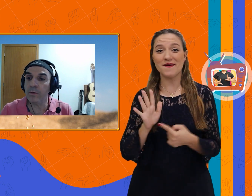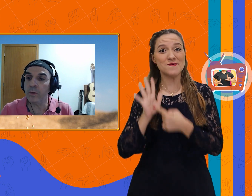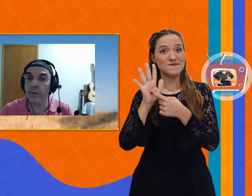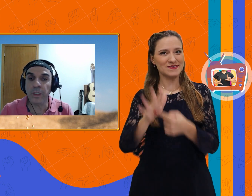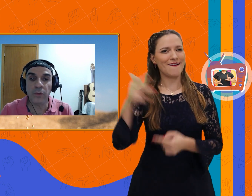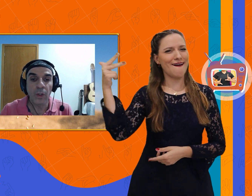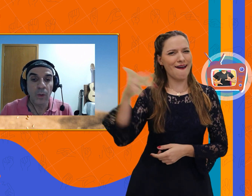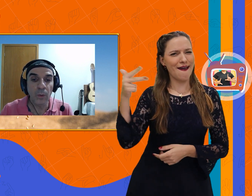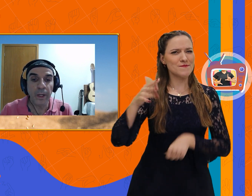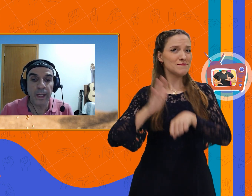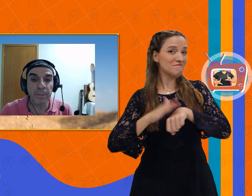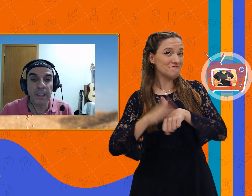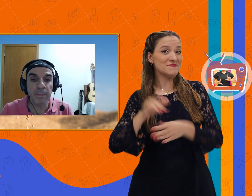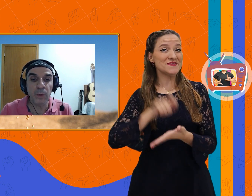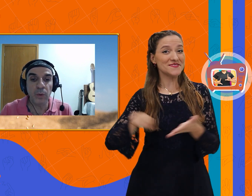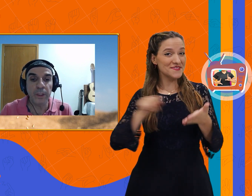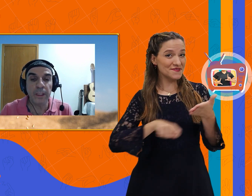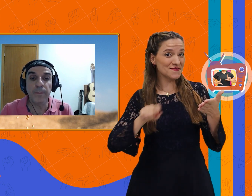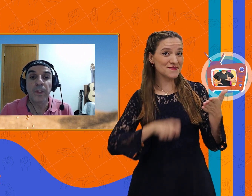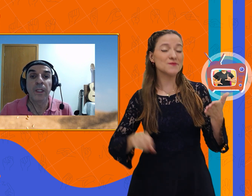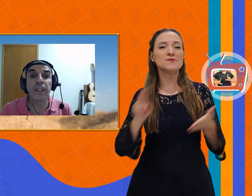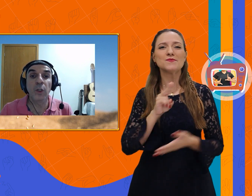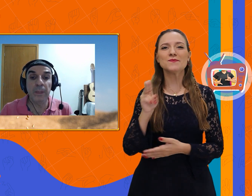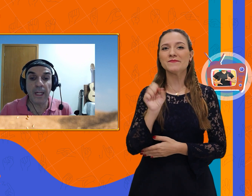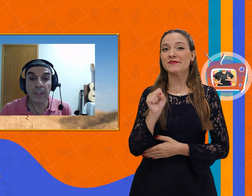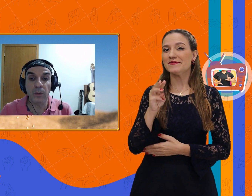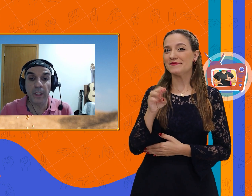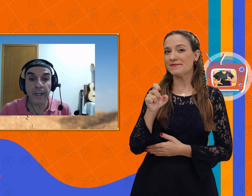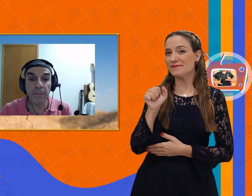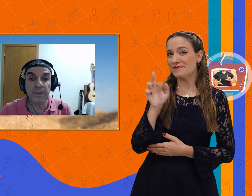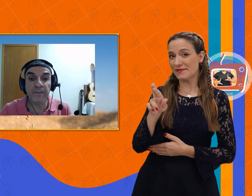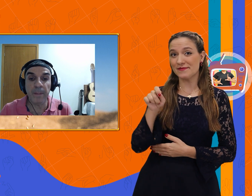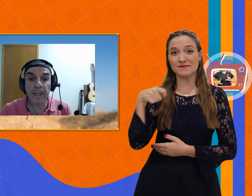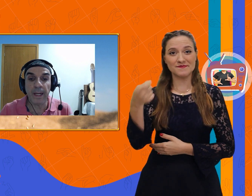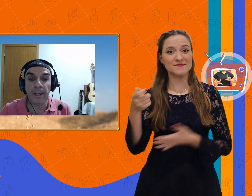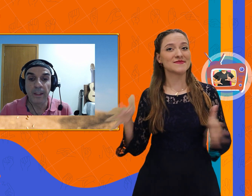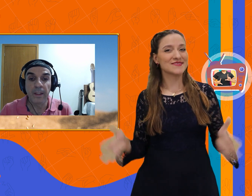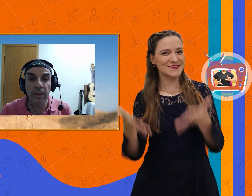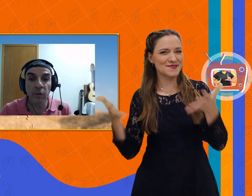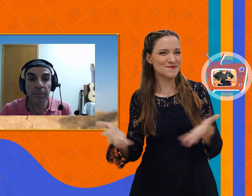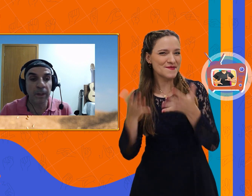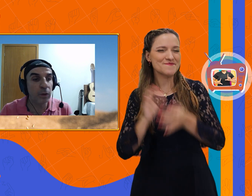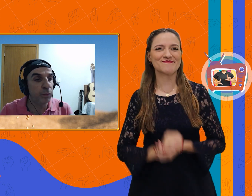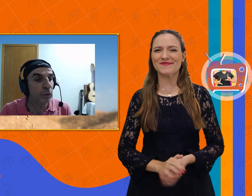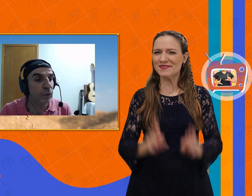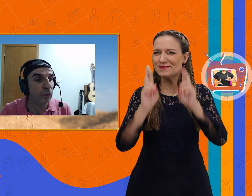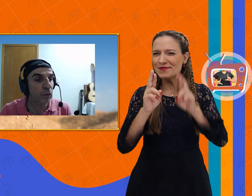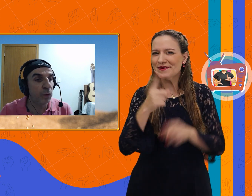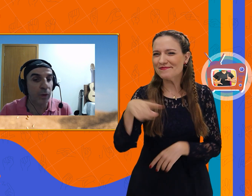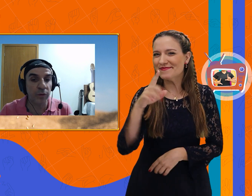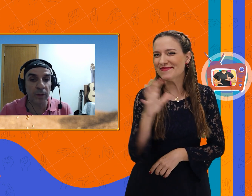vocês um rap da minha autoria, denominado Rap Semear. Espero que vocês gostem.